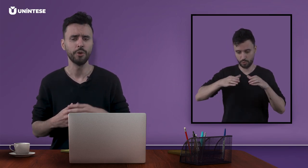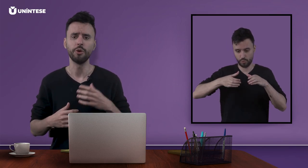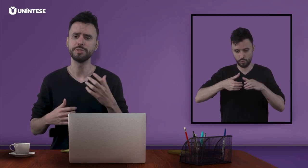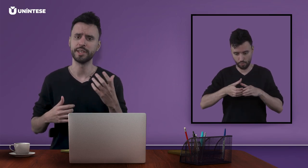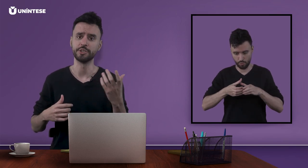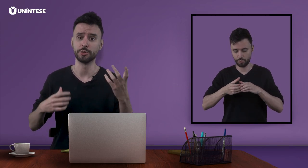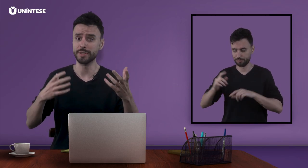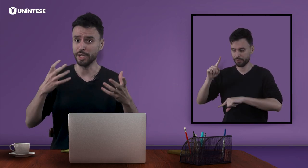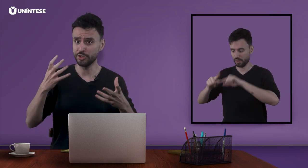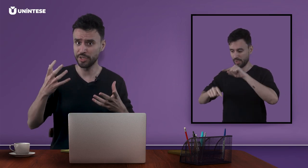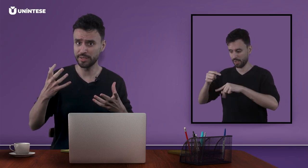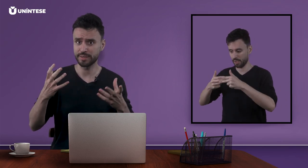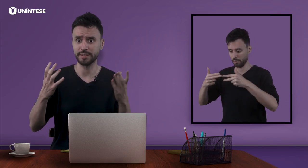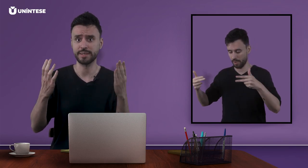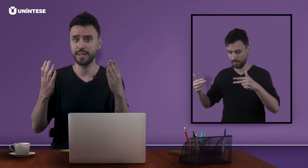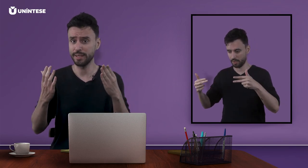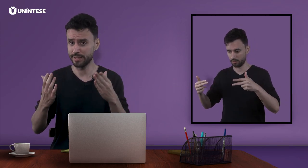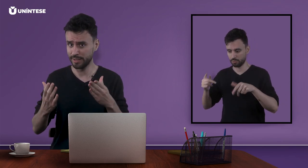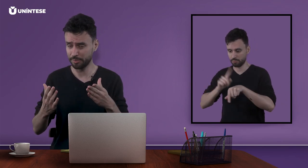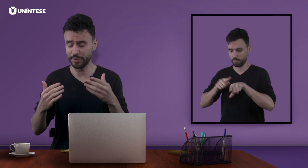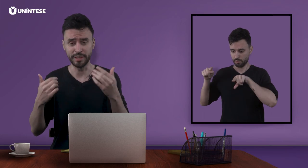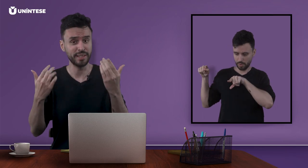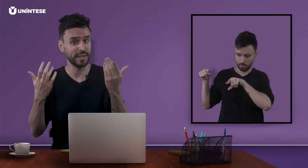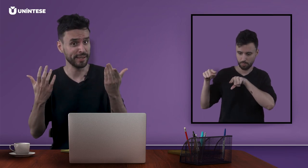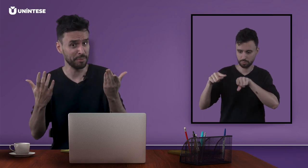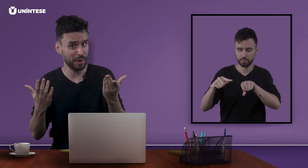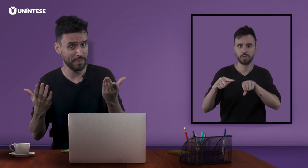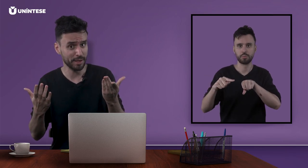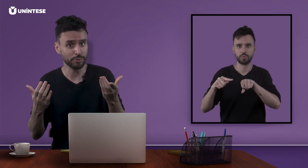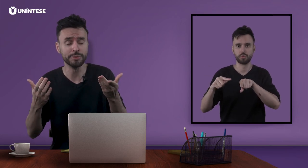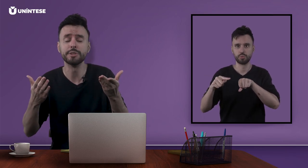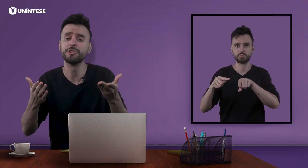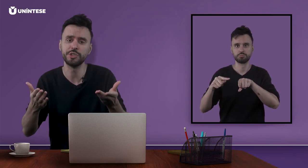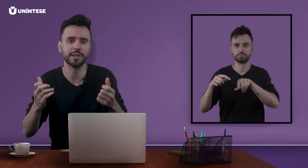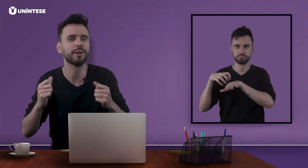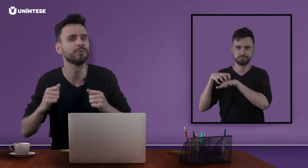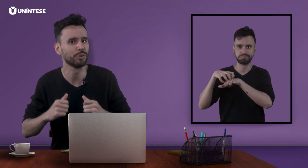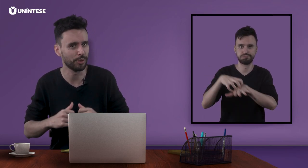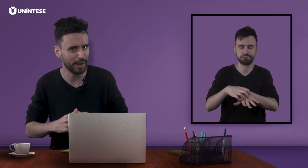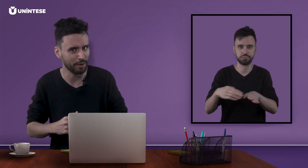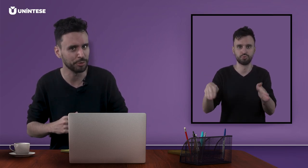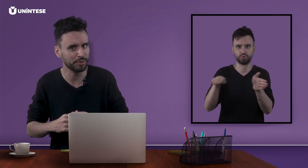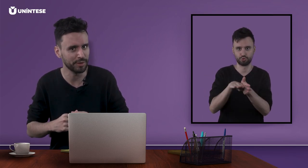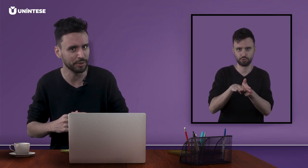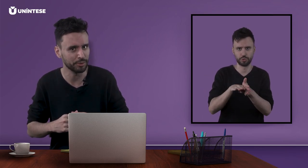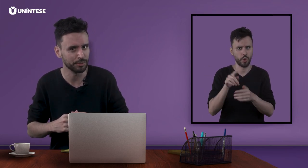Ou seja, os artistas, equipe e equipamentos chegam no local do evento.